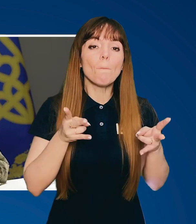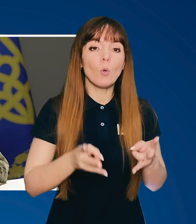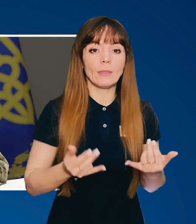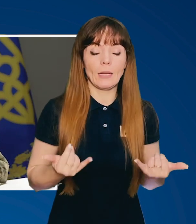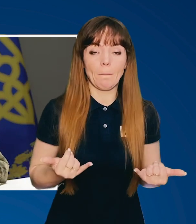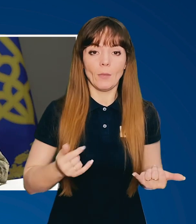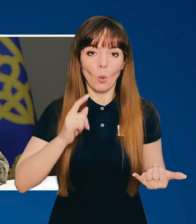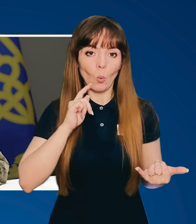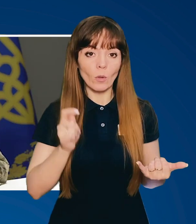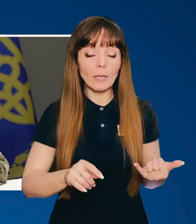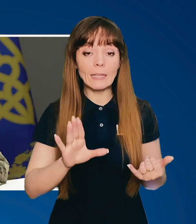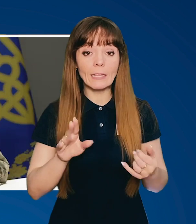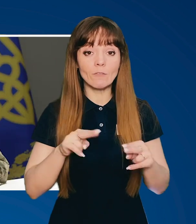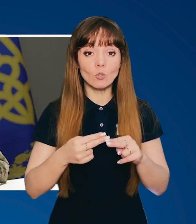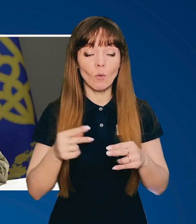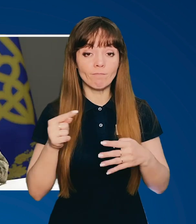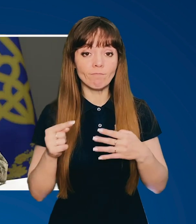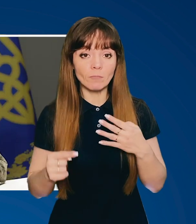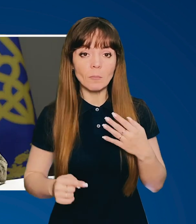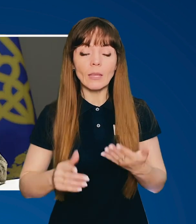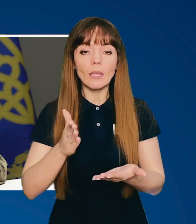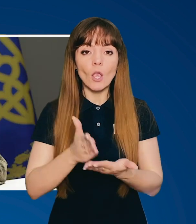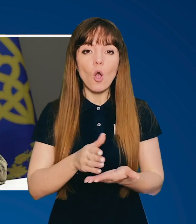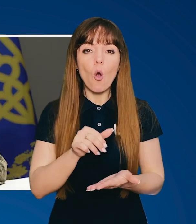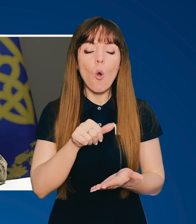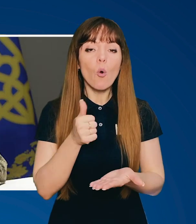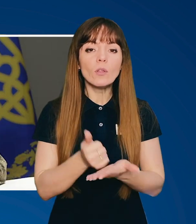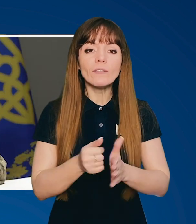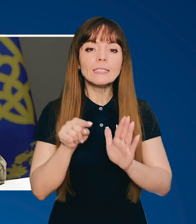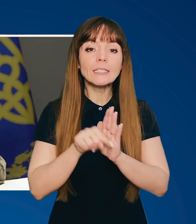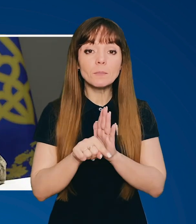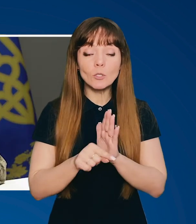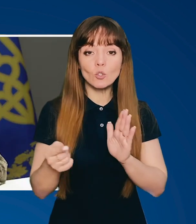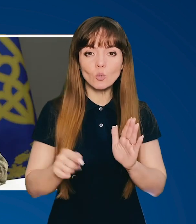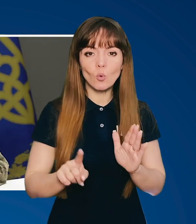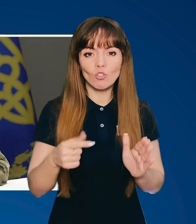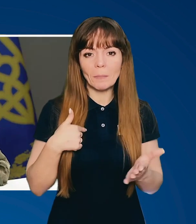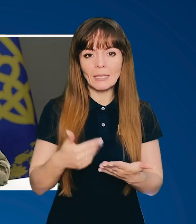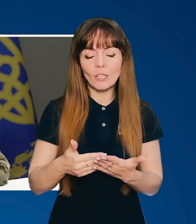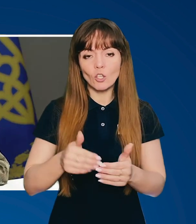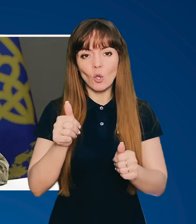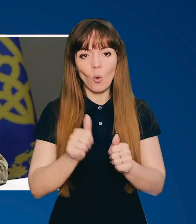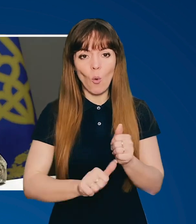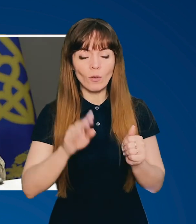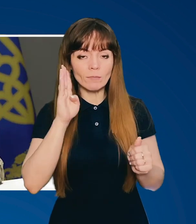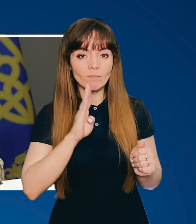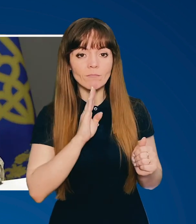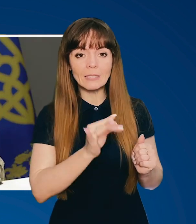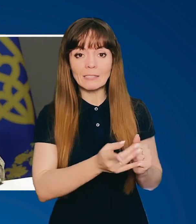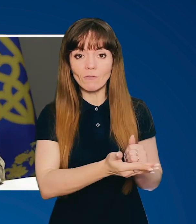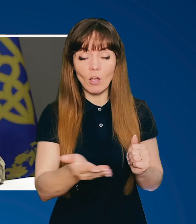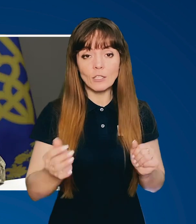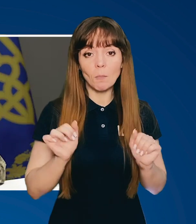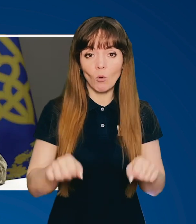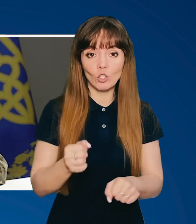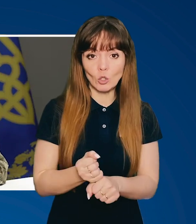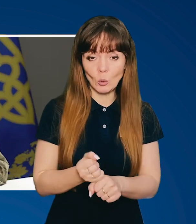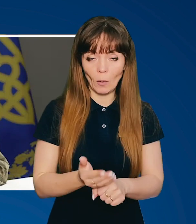потрібно Україні. І всьому в цьому є головний зміст того, що мені здається, кожен або кожна з вас може зробити.